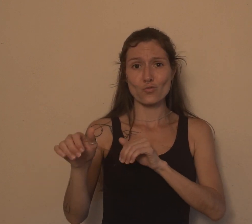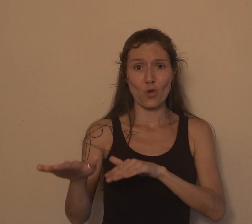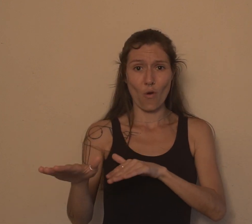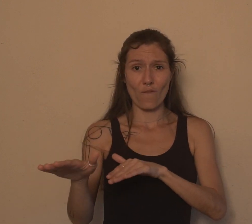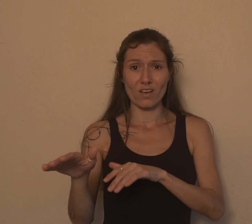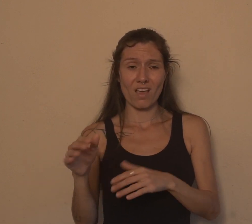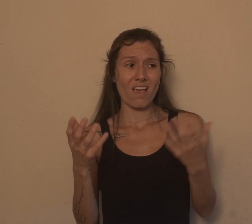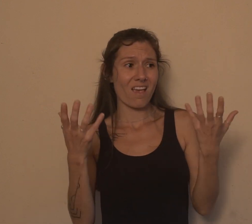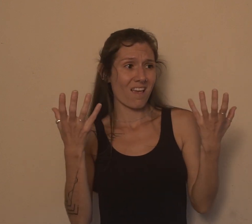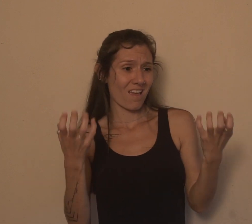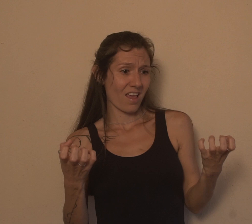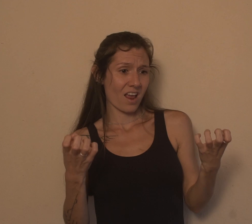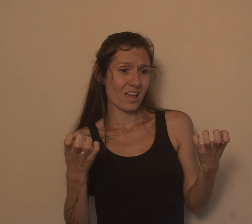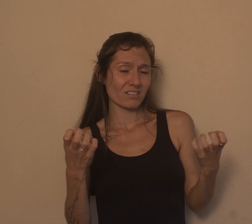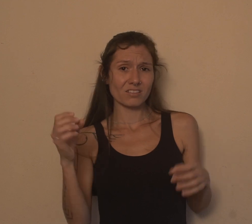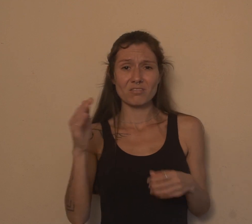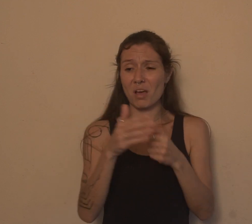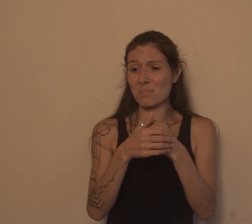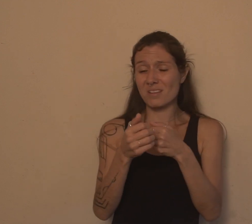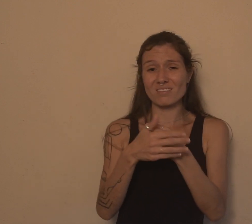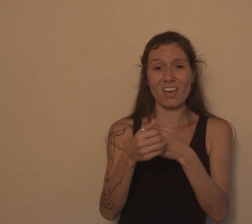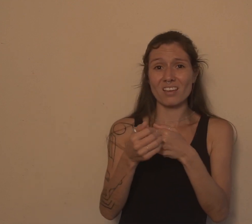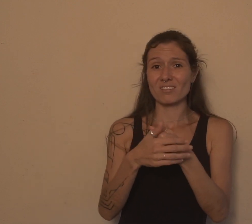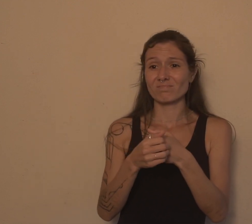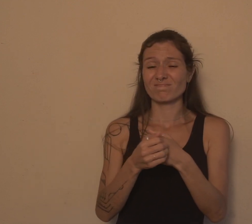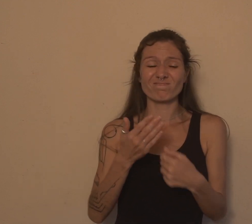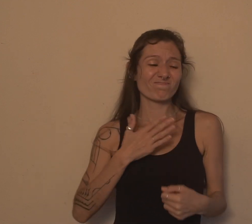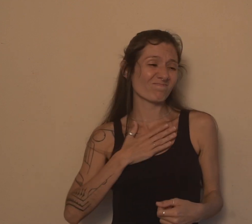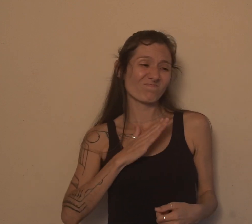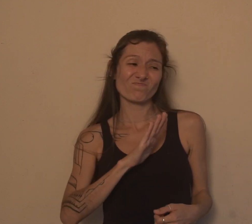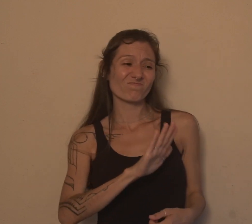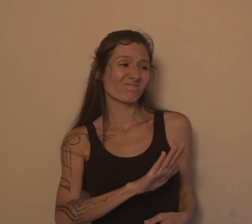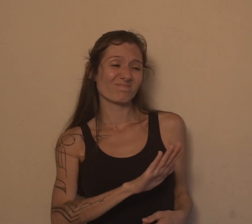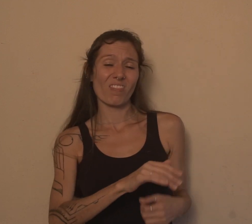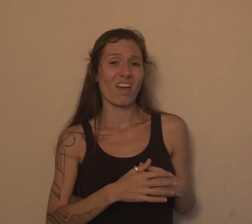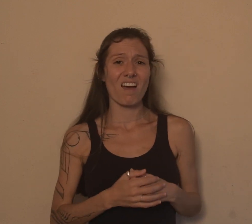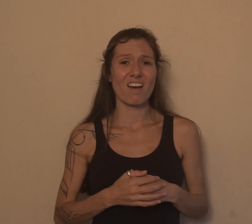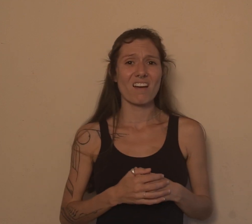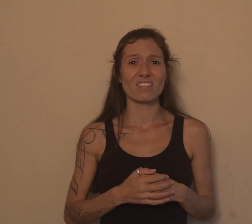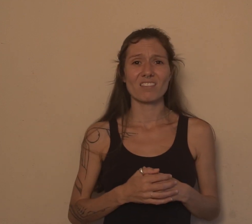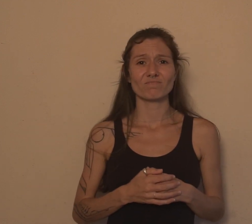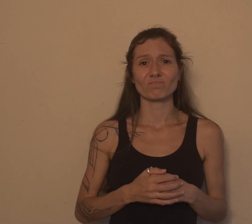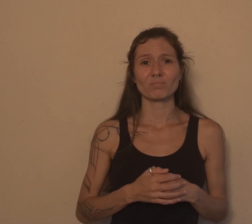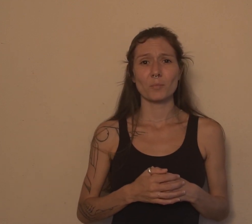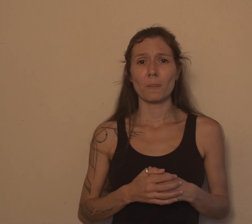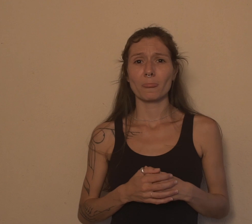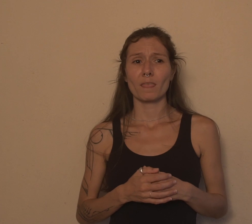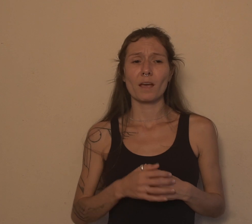data que nós estamos, na época que nós estamos, o pessoal faz que não importa muito, assim, para aprender,